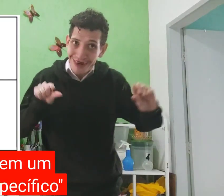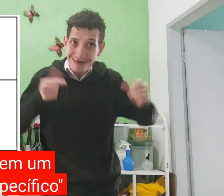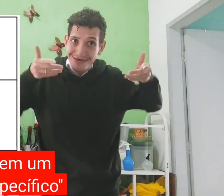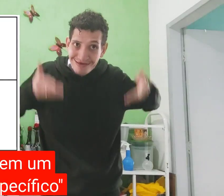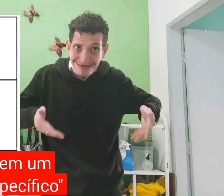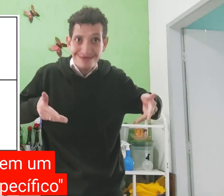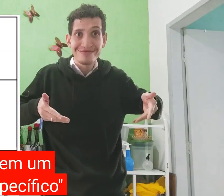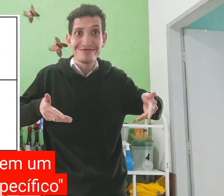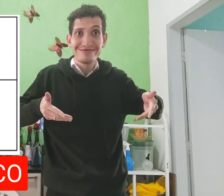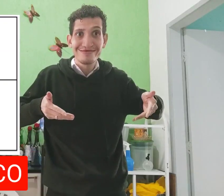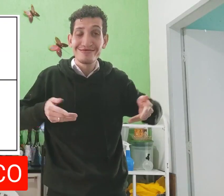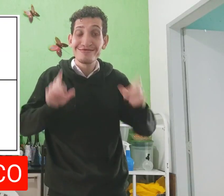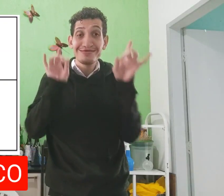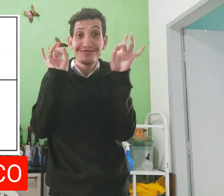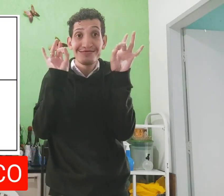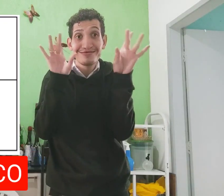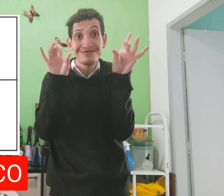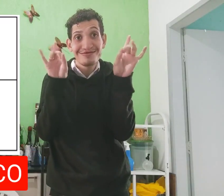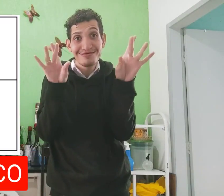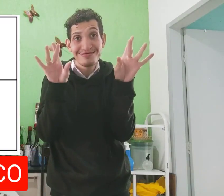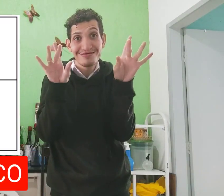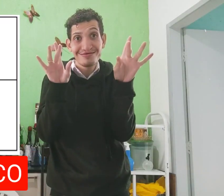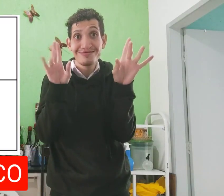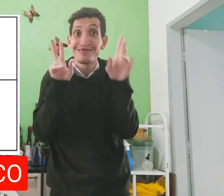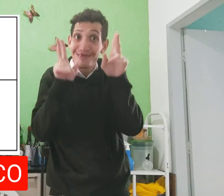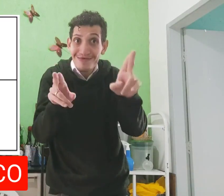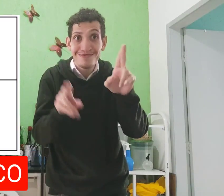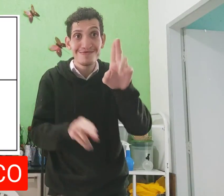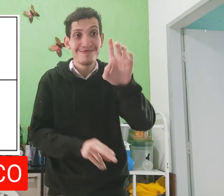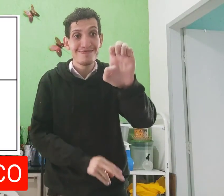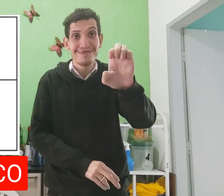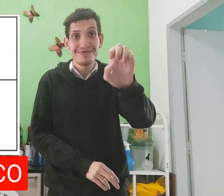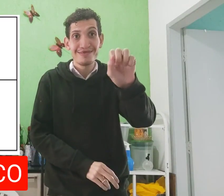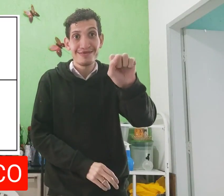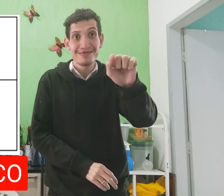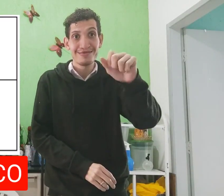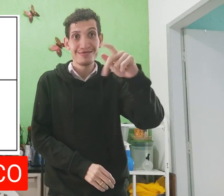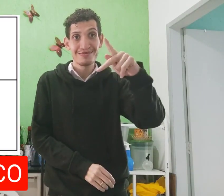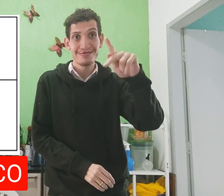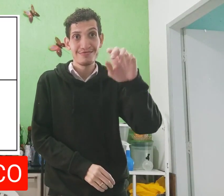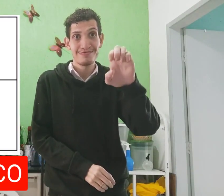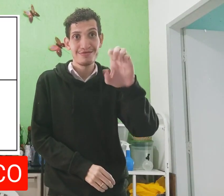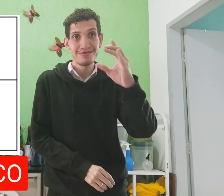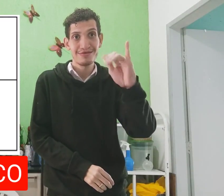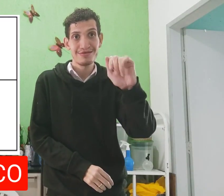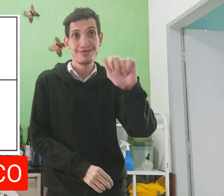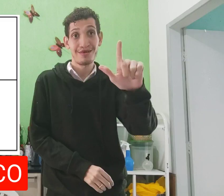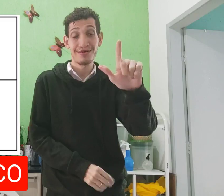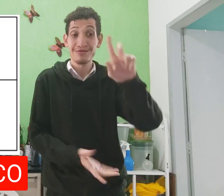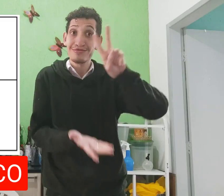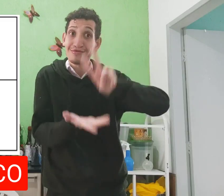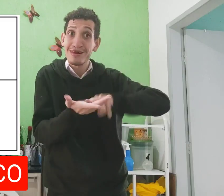entendeu? Então, a frase é essa. Específico. É igual, especial,